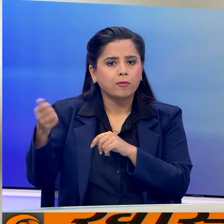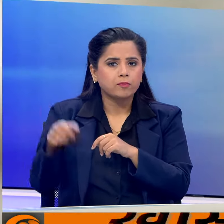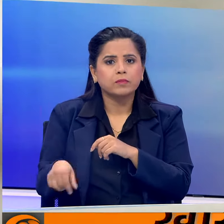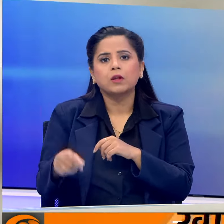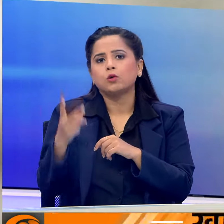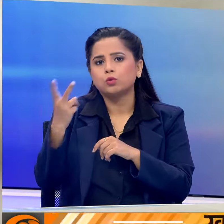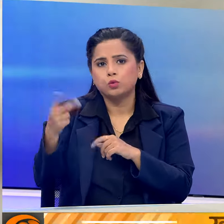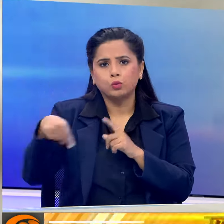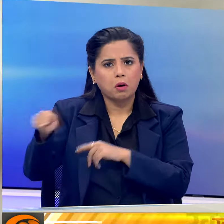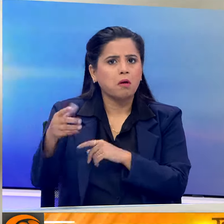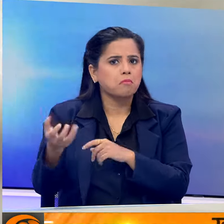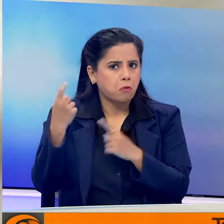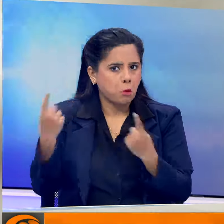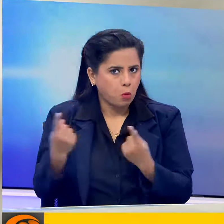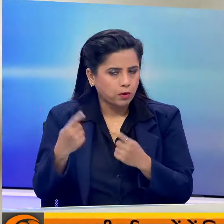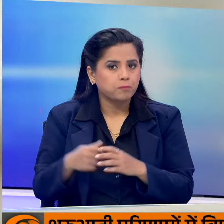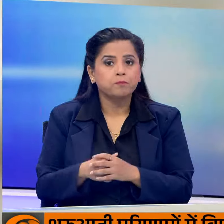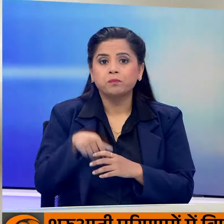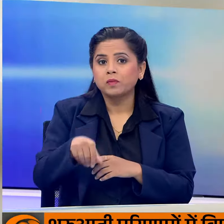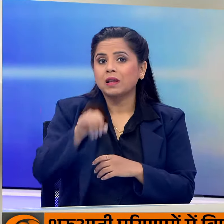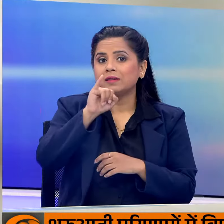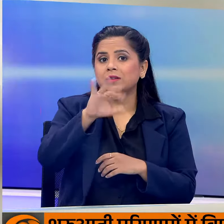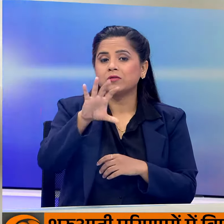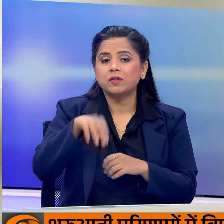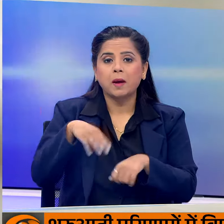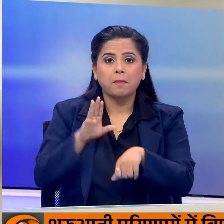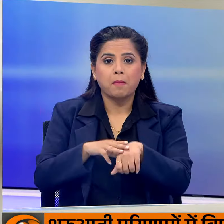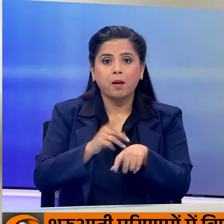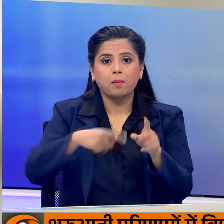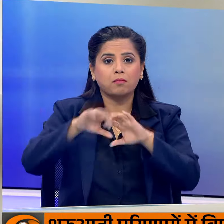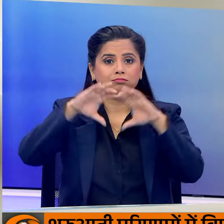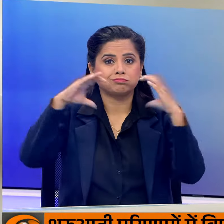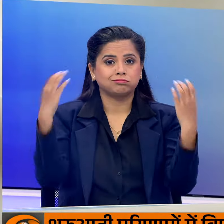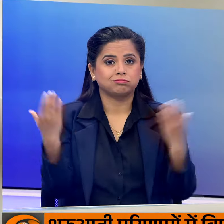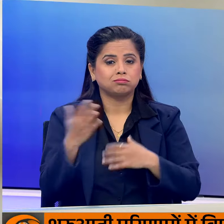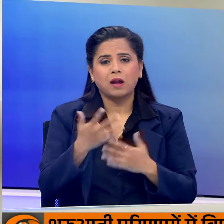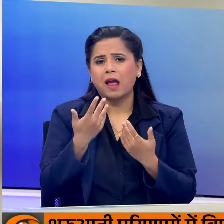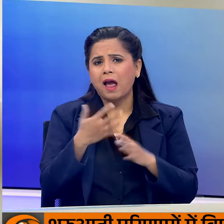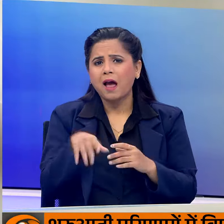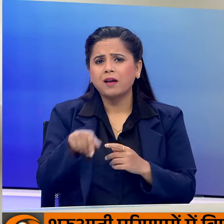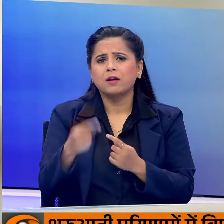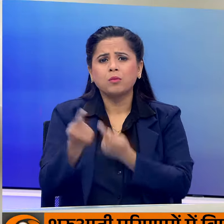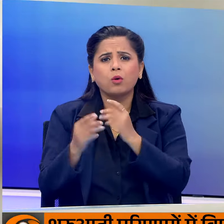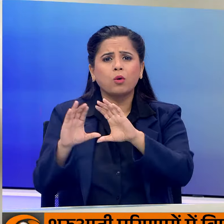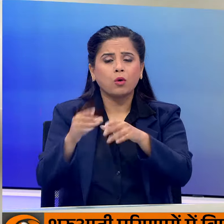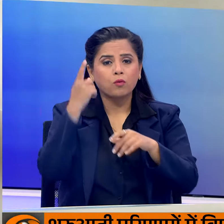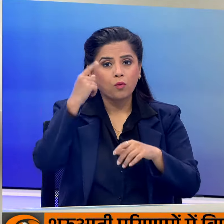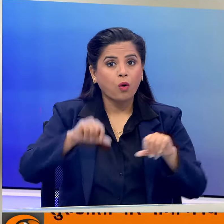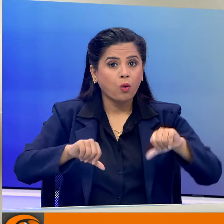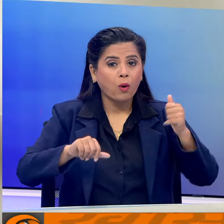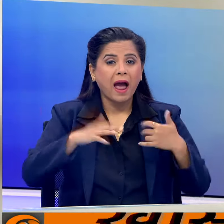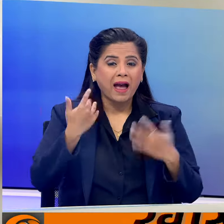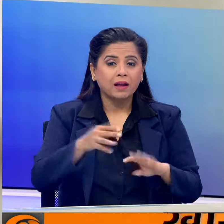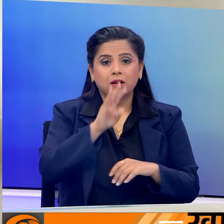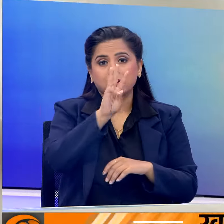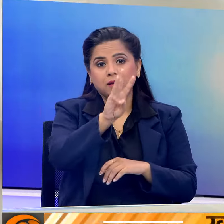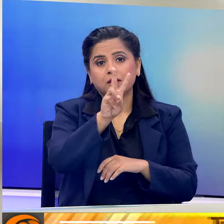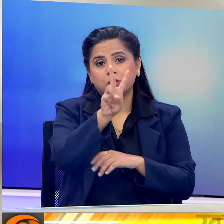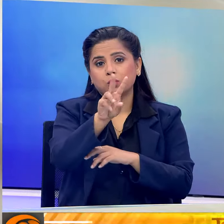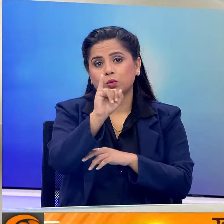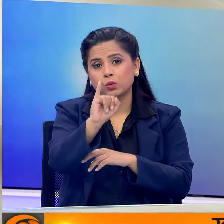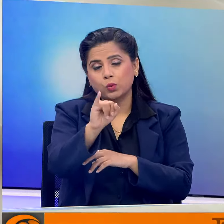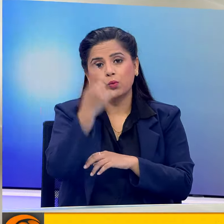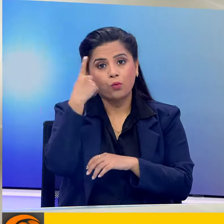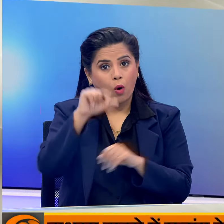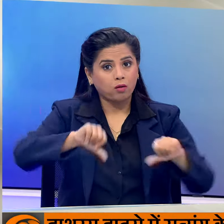सीट आई है 650 सदस्यों वाली संसद में किसी भी दल को बहुमत के लिए 326 सीटों की